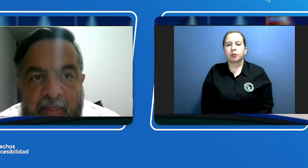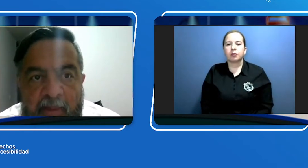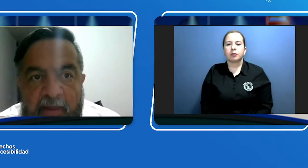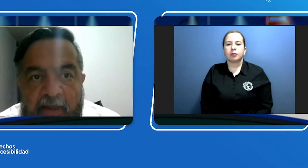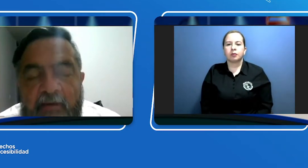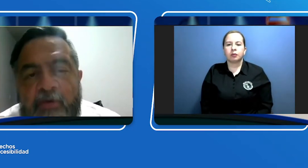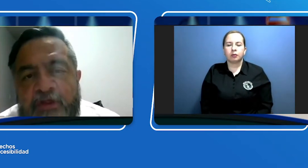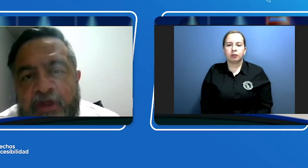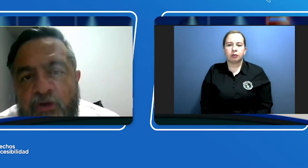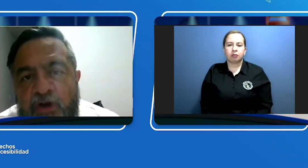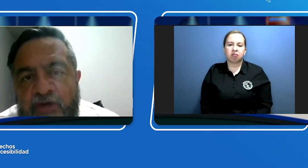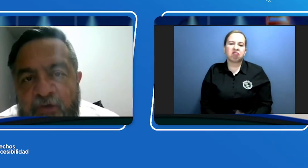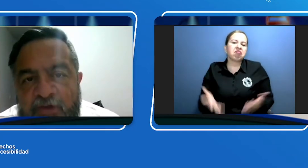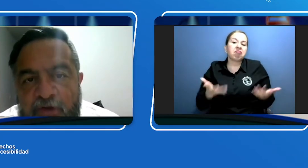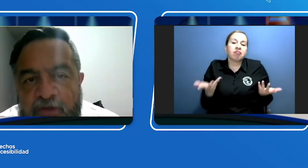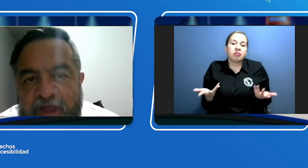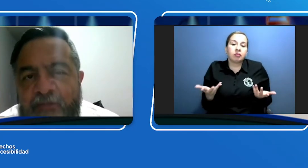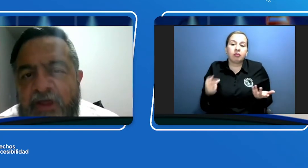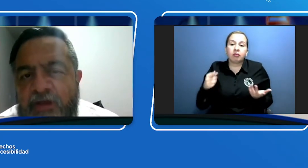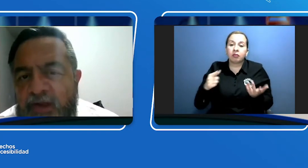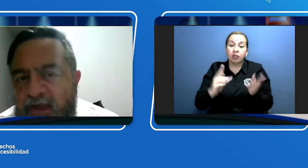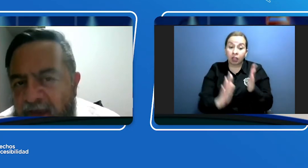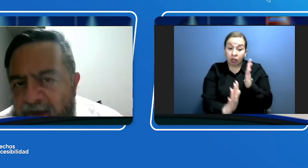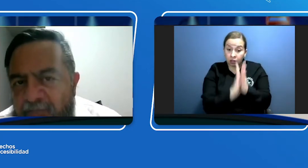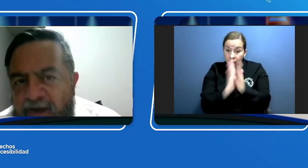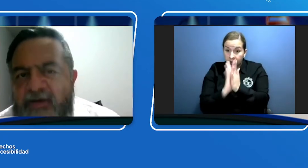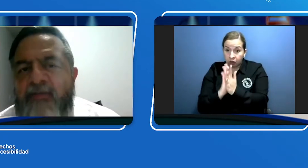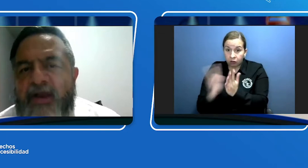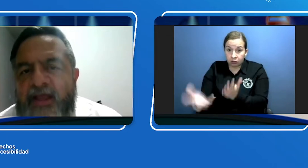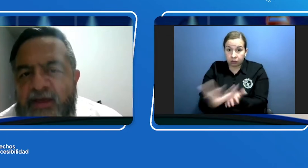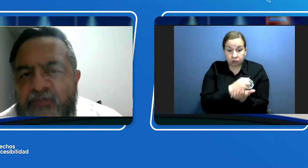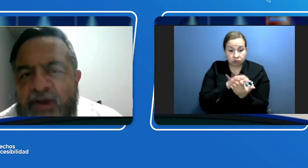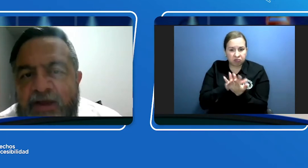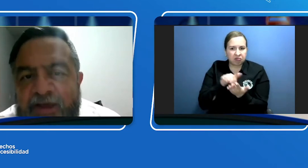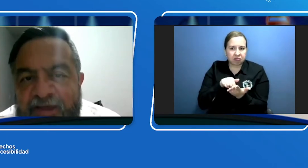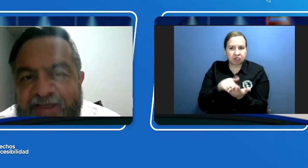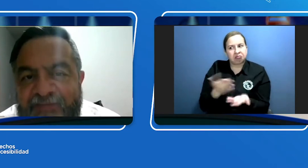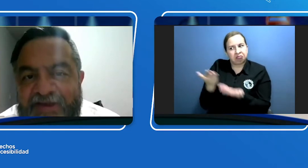¿Qué vamos a hacer con la información? Tal vez debería darle la palabra a Marta para que ella también